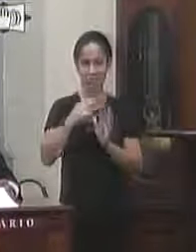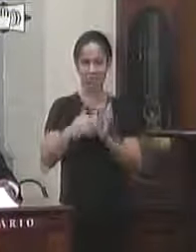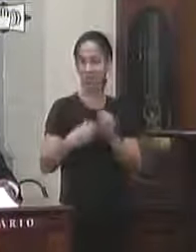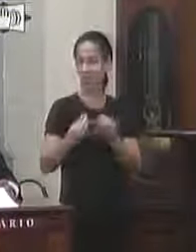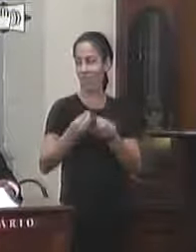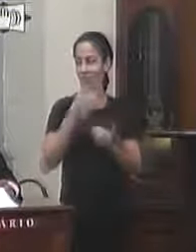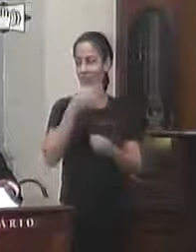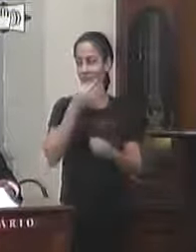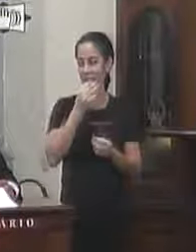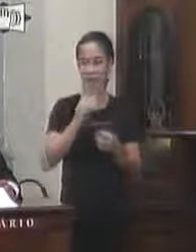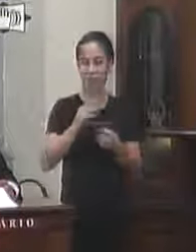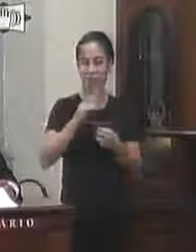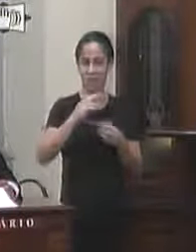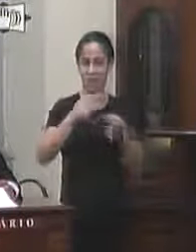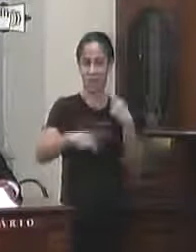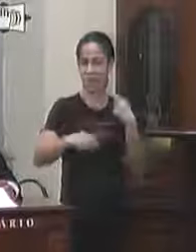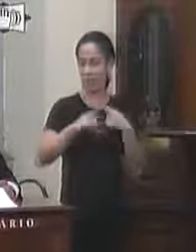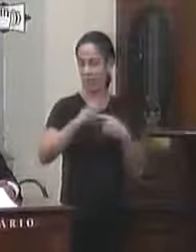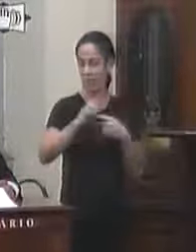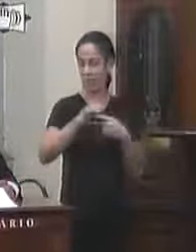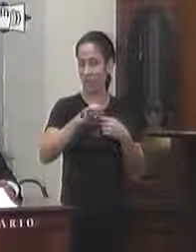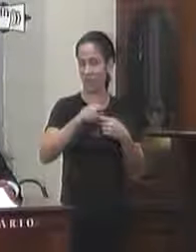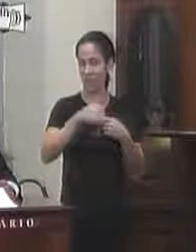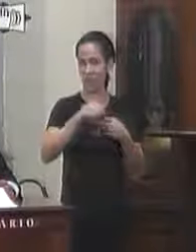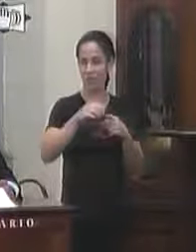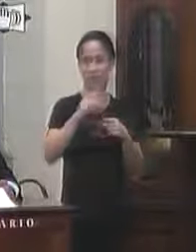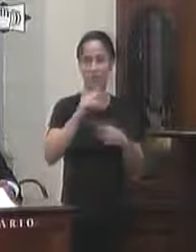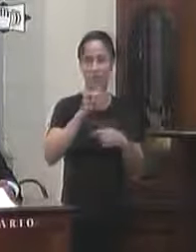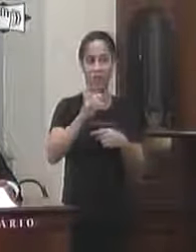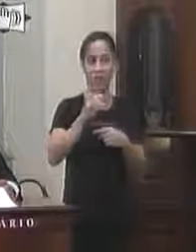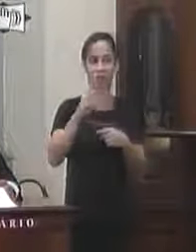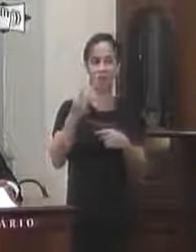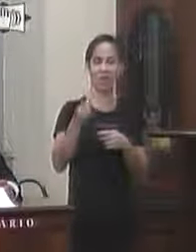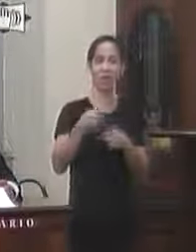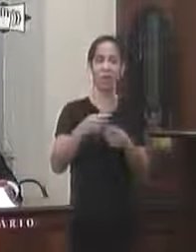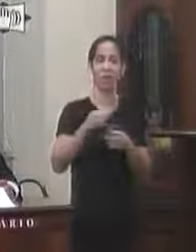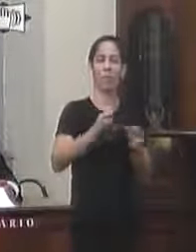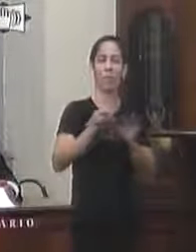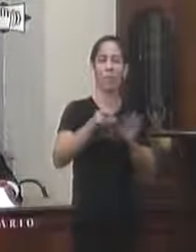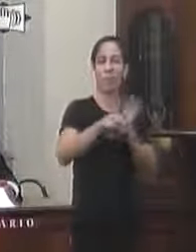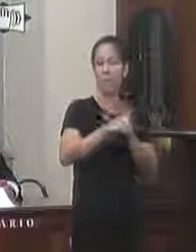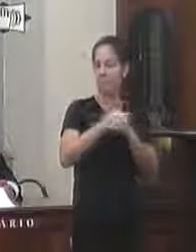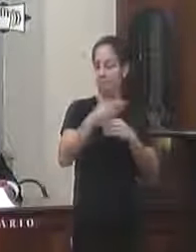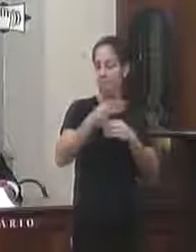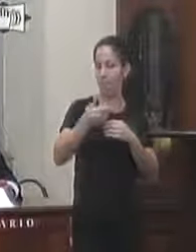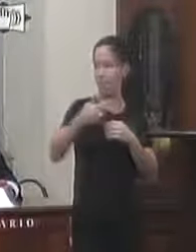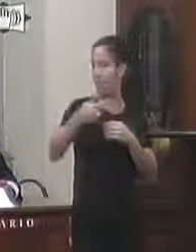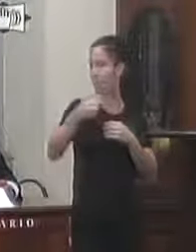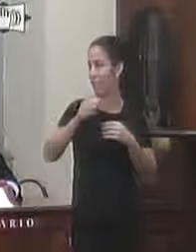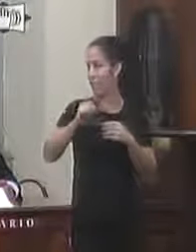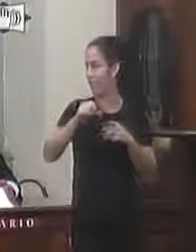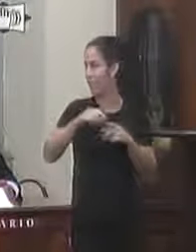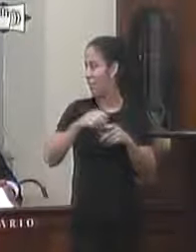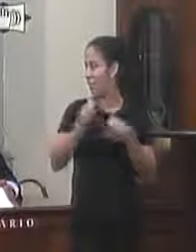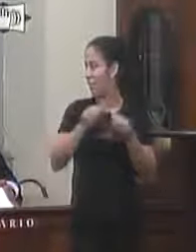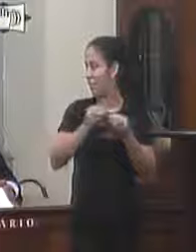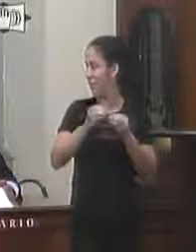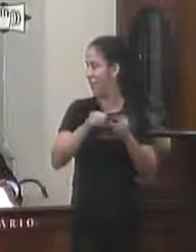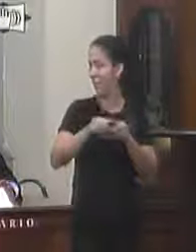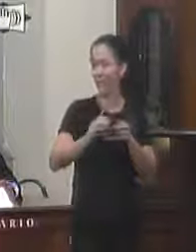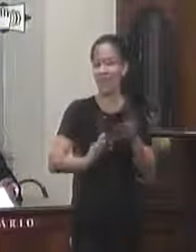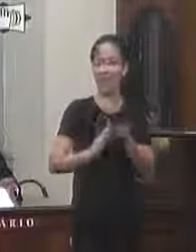opina pela rejeição do veto total ao projeto de lei 079-2018 no qual foi devidamente